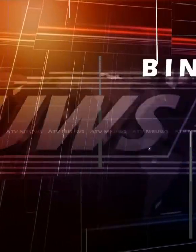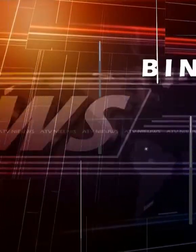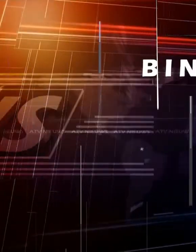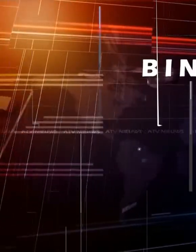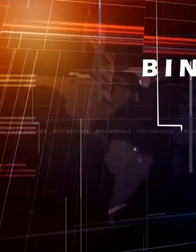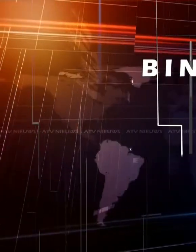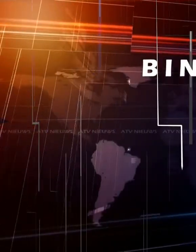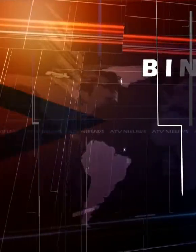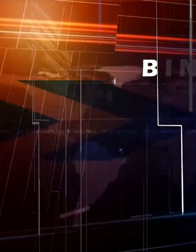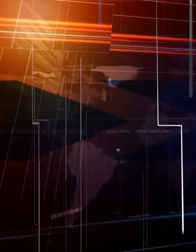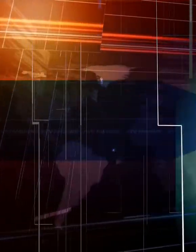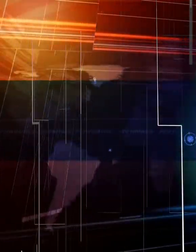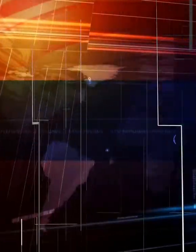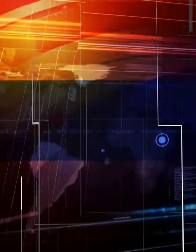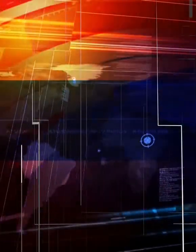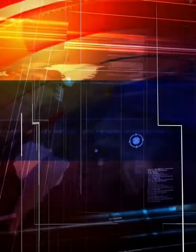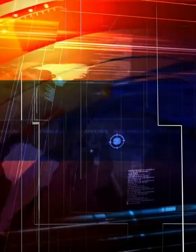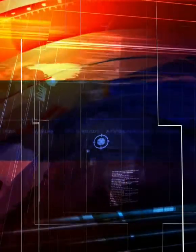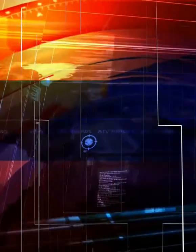MUZIEK